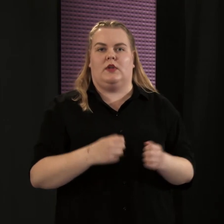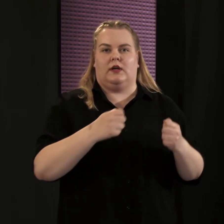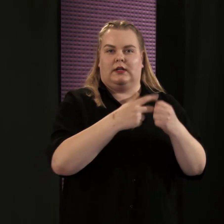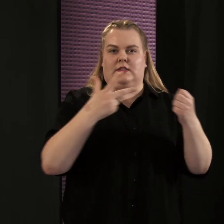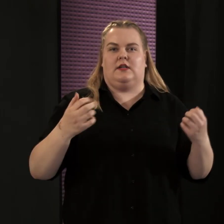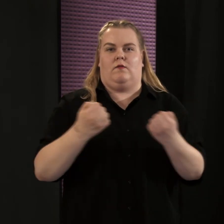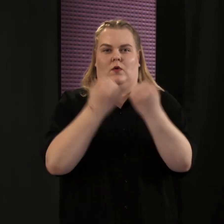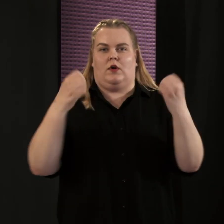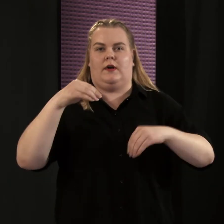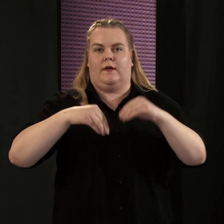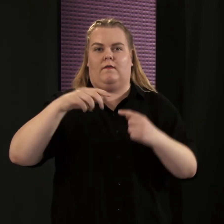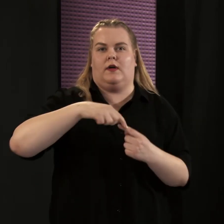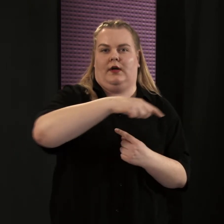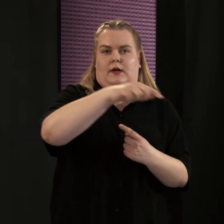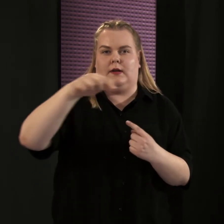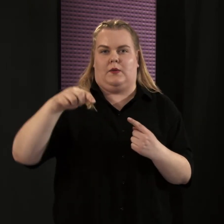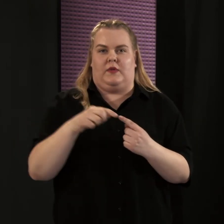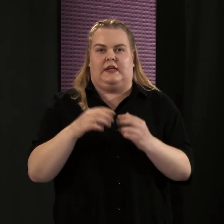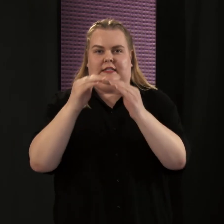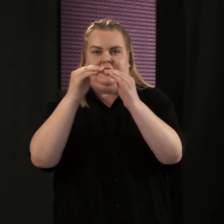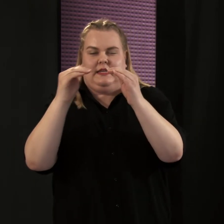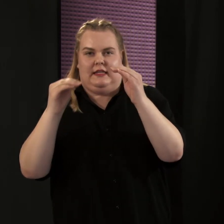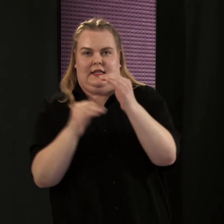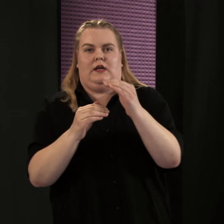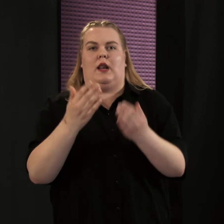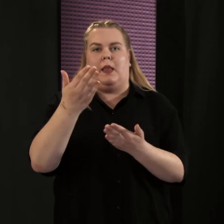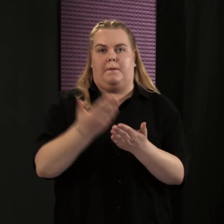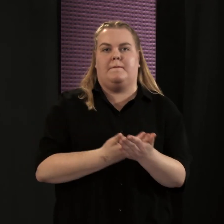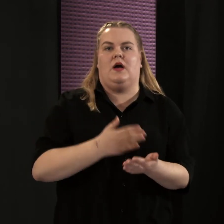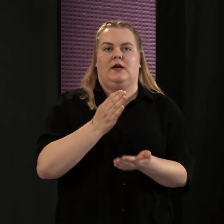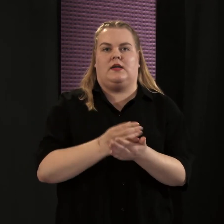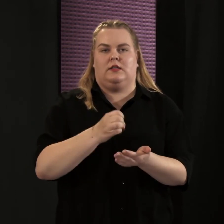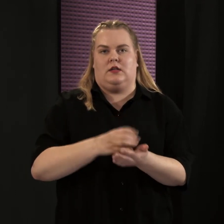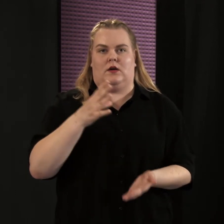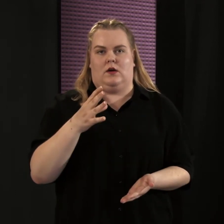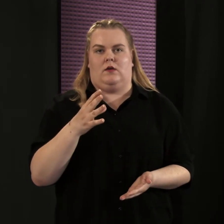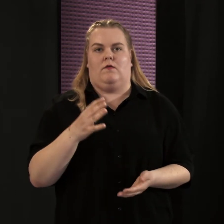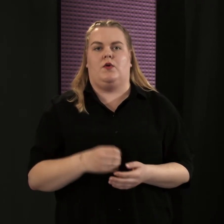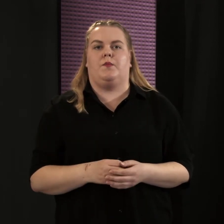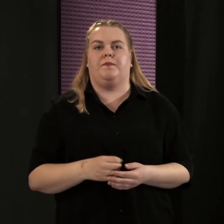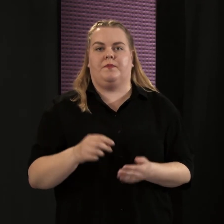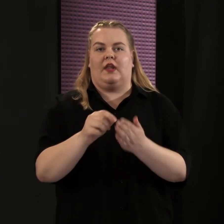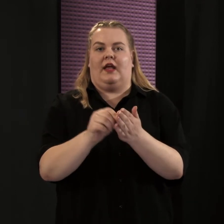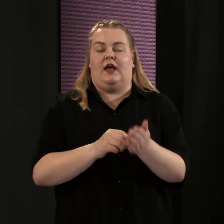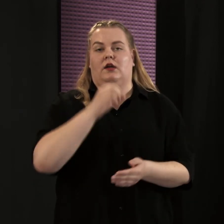vaalipiirissä jäätiin alle maan keskiarvon. Äänestysprosentti oli 67